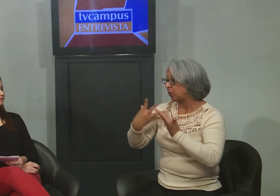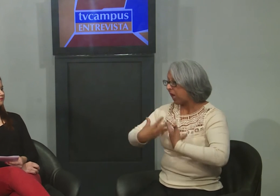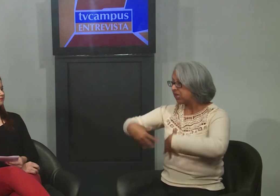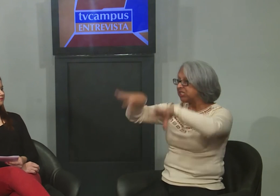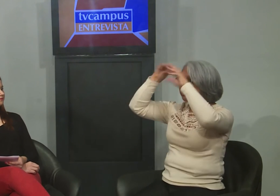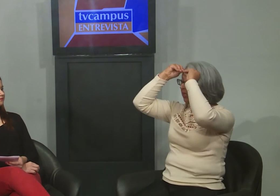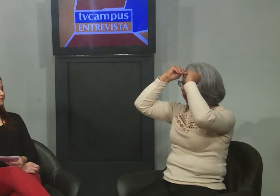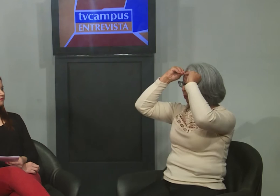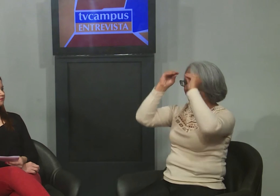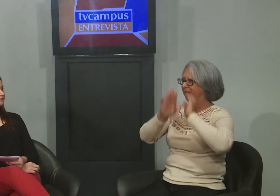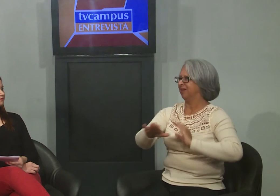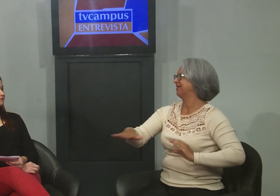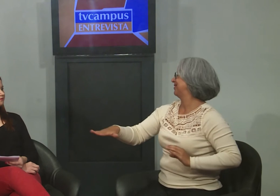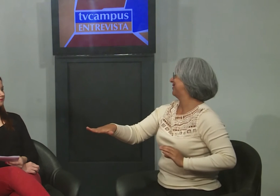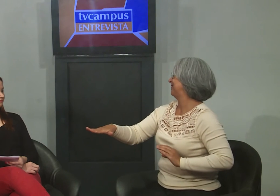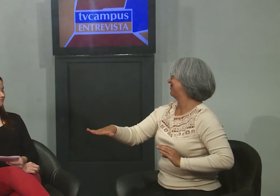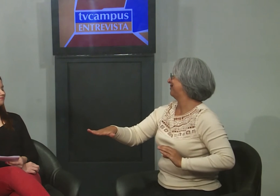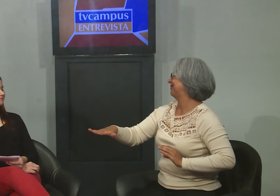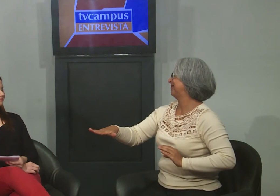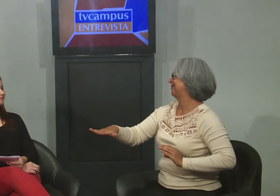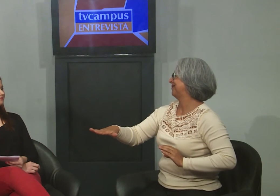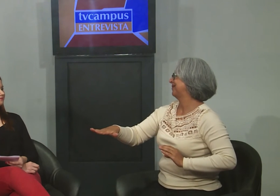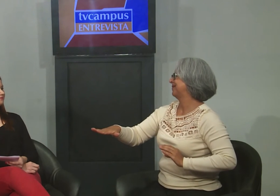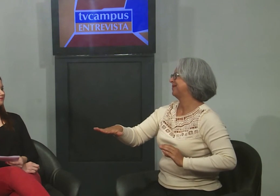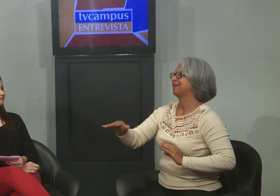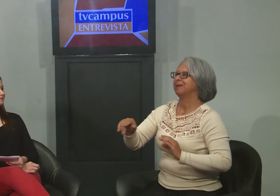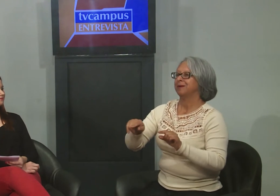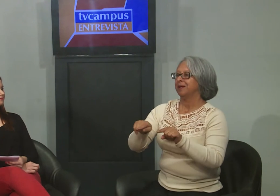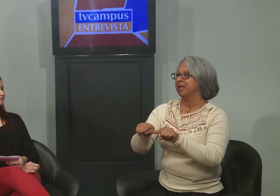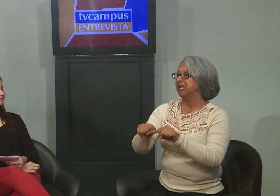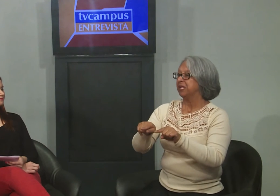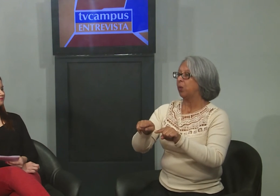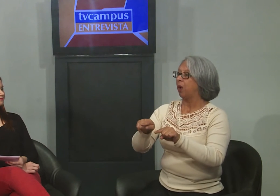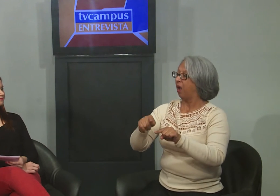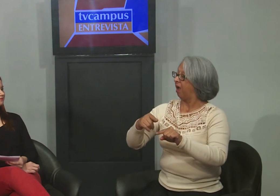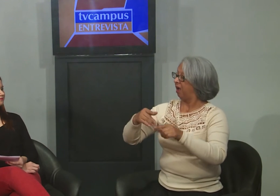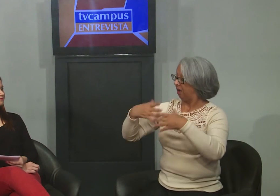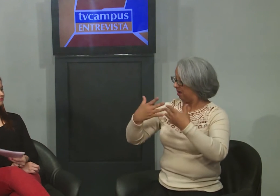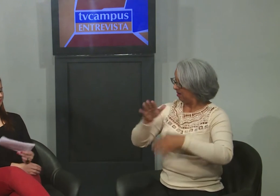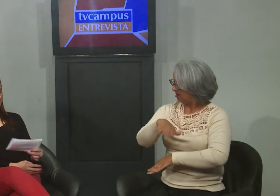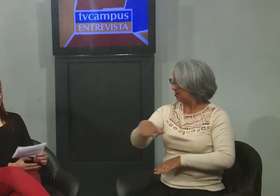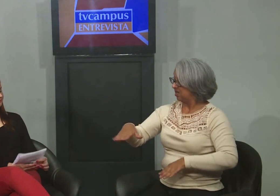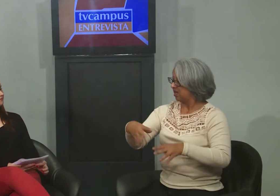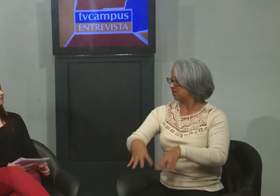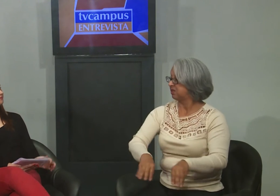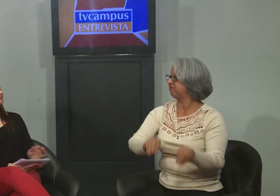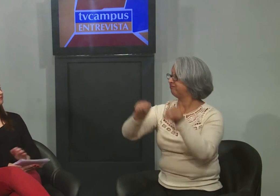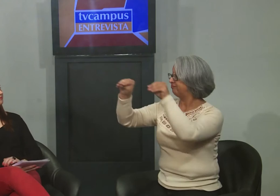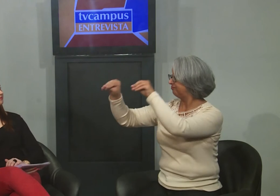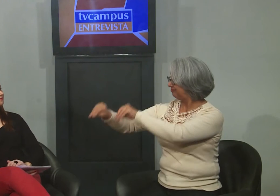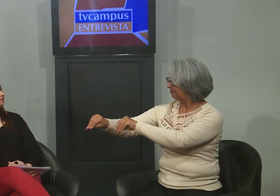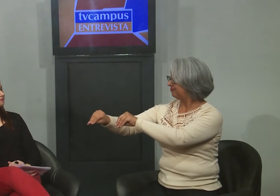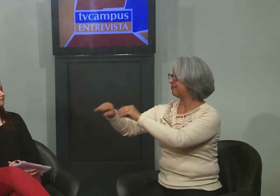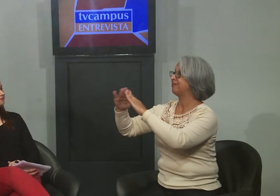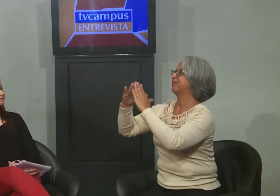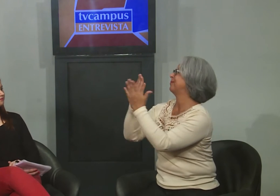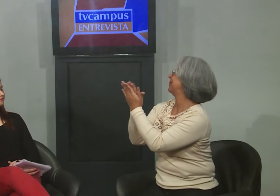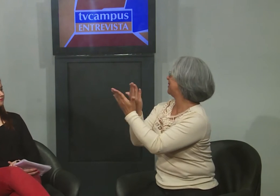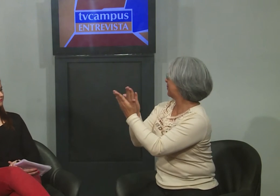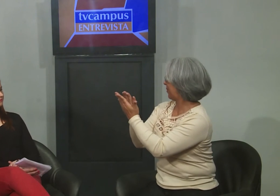é importante a aquisição, né? Então, a criança também acaba sendo prejudicada pela aquisição. Então, a criança, quando é colocada